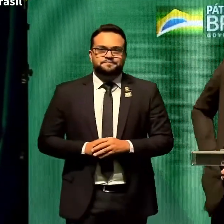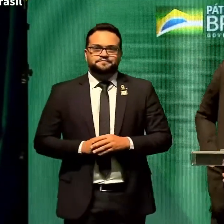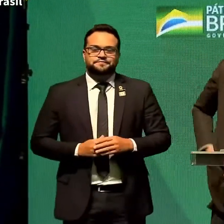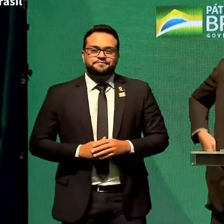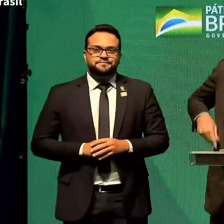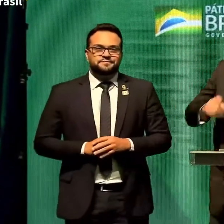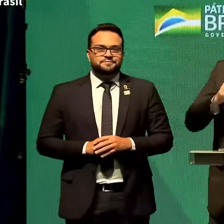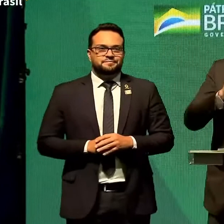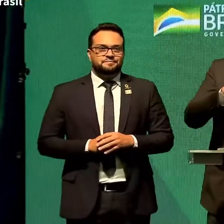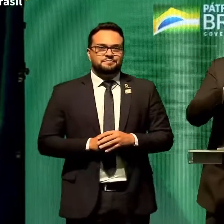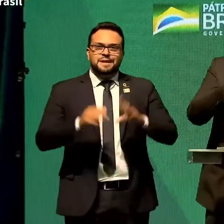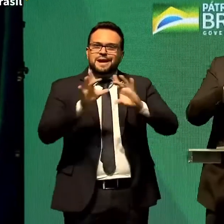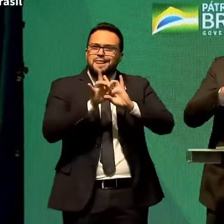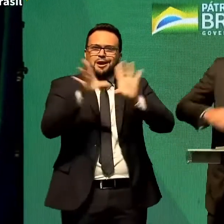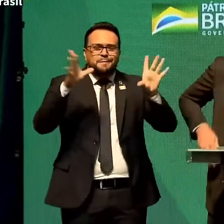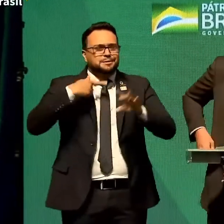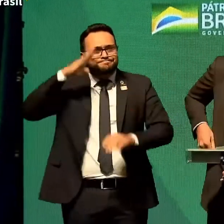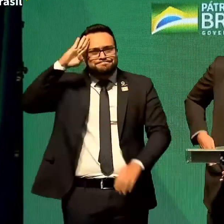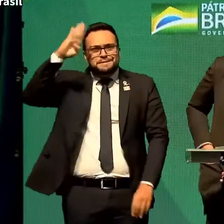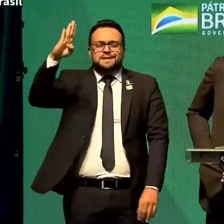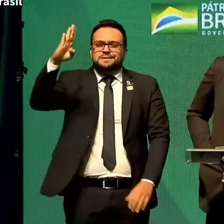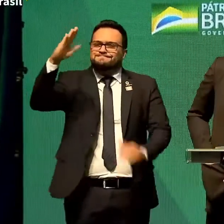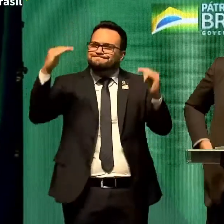A liberdade é acima de tudo, pessoal.